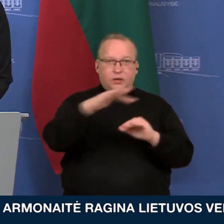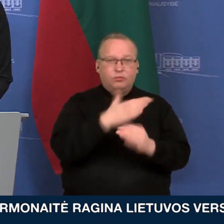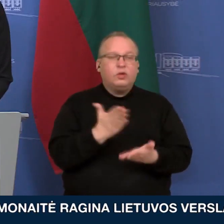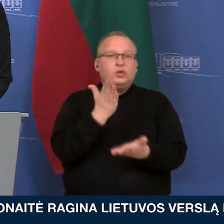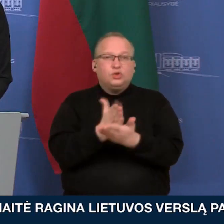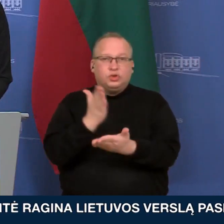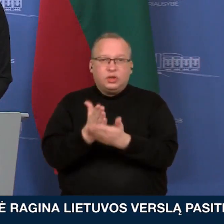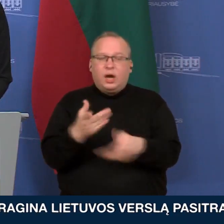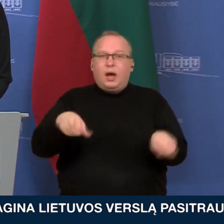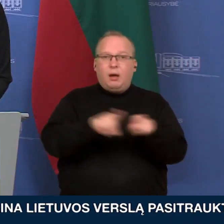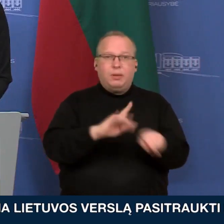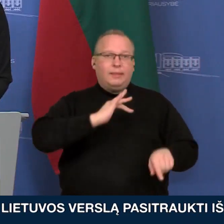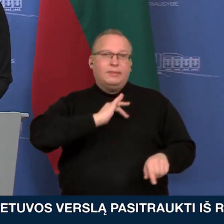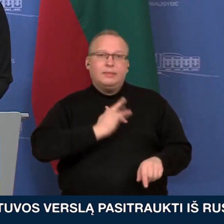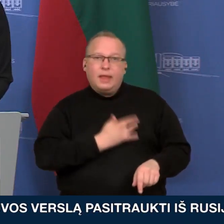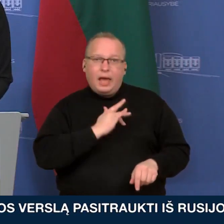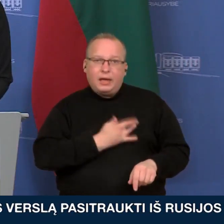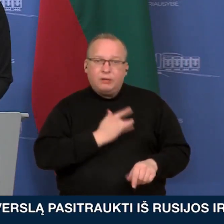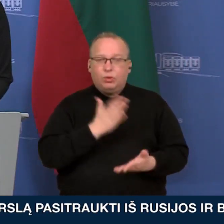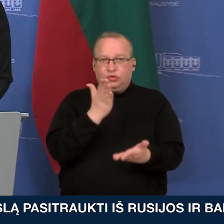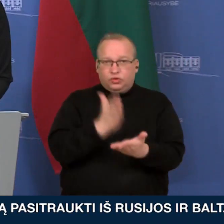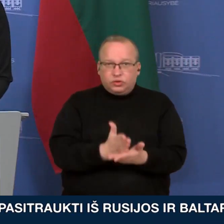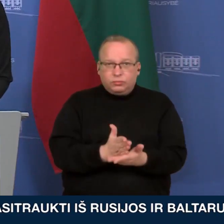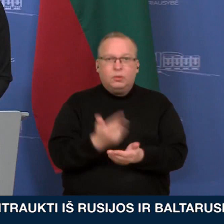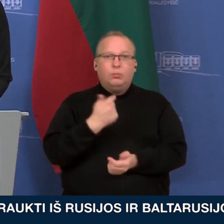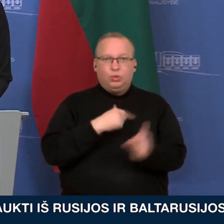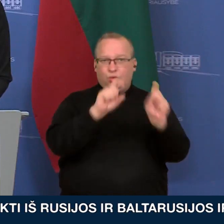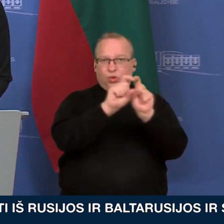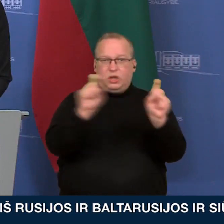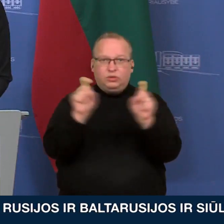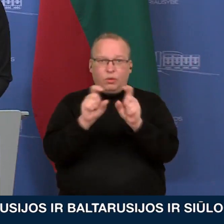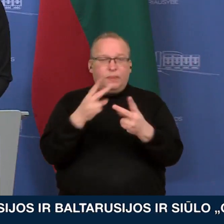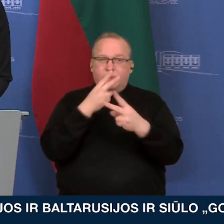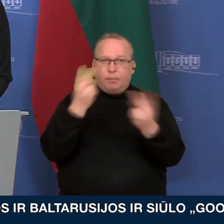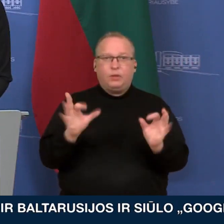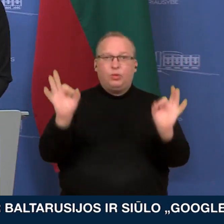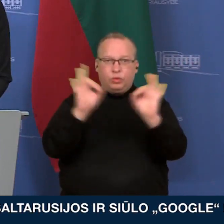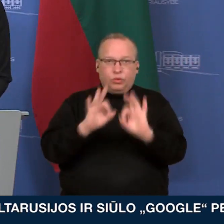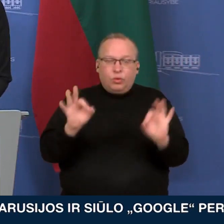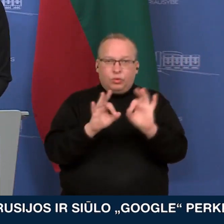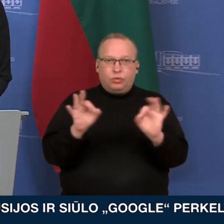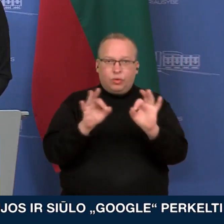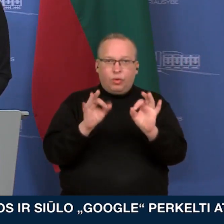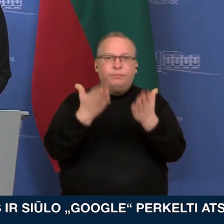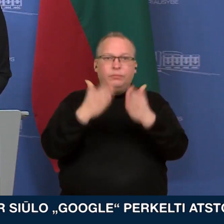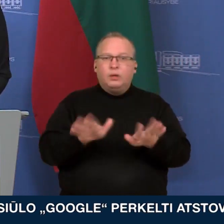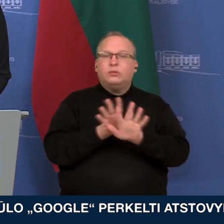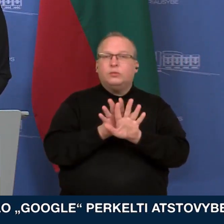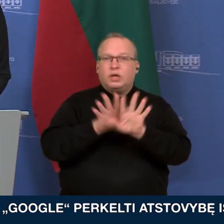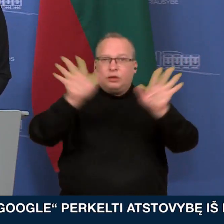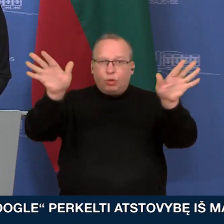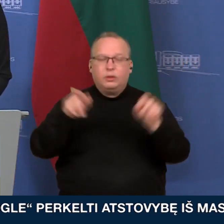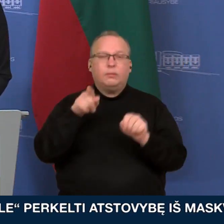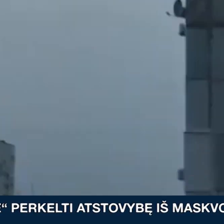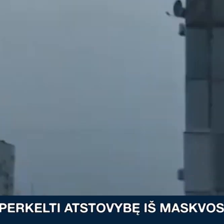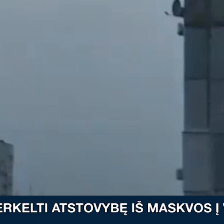ir tokio nerimo yra. Tai tikrai mūsų institucijos nestebi jokio radiacinio fono pakitimo. Ta situacija yra